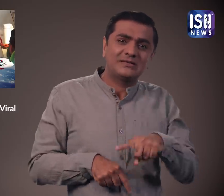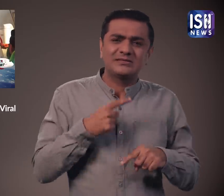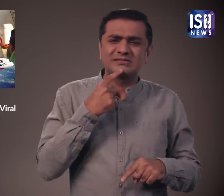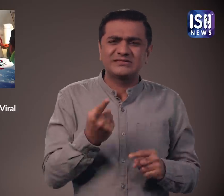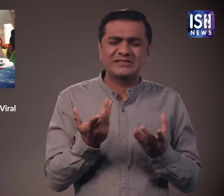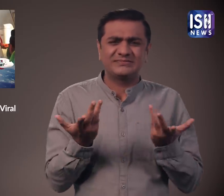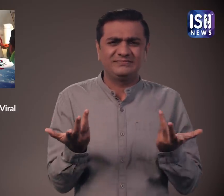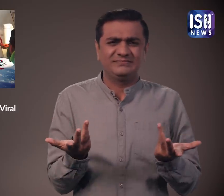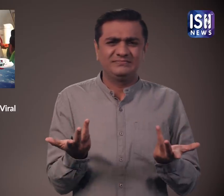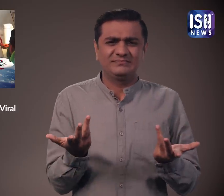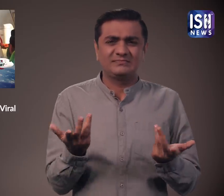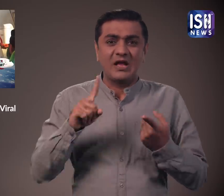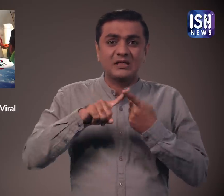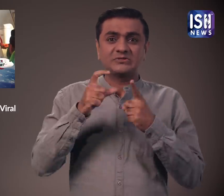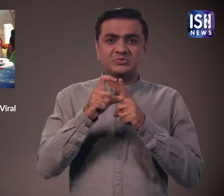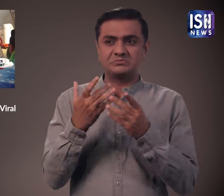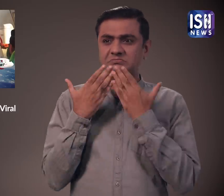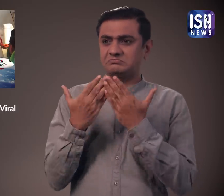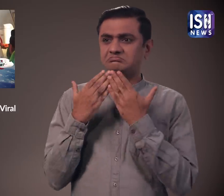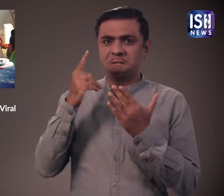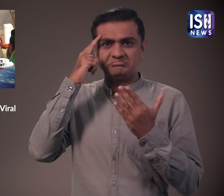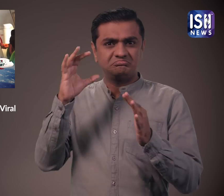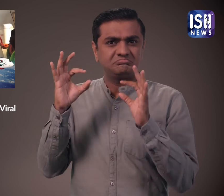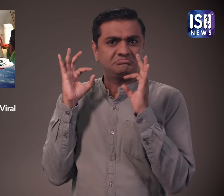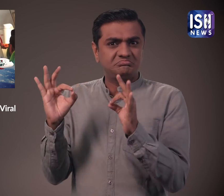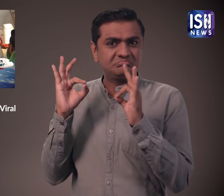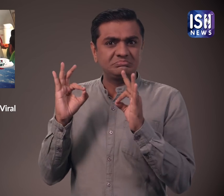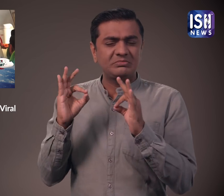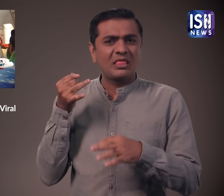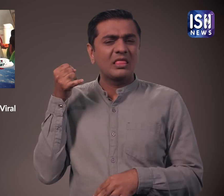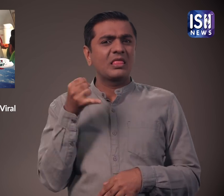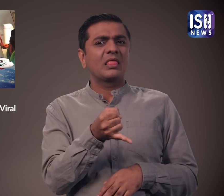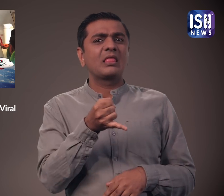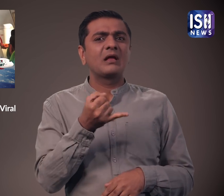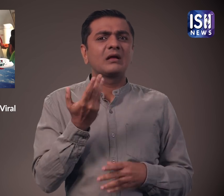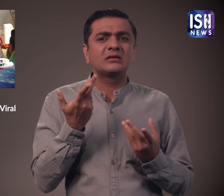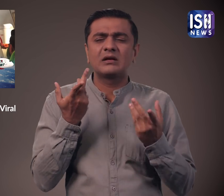आजकर शिक्षित व्यक्ती दुर्व्यभार कर रहे है और और अन्यंत्रित हो रहे है